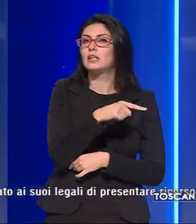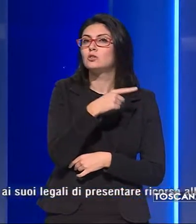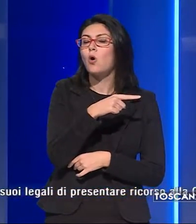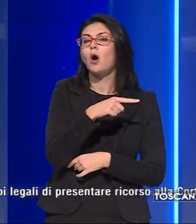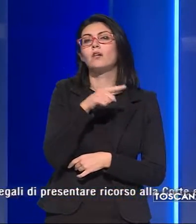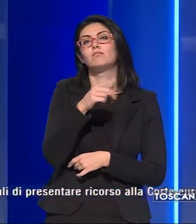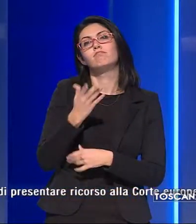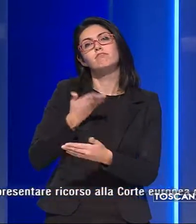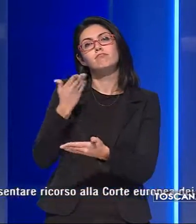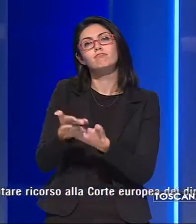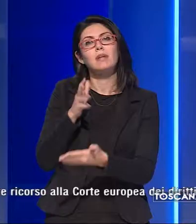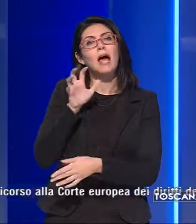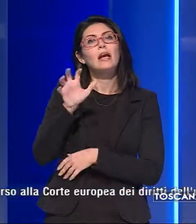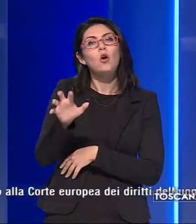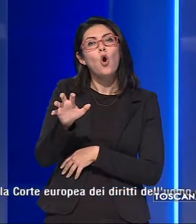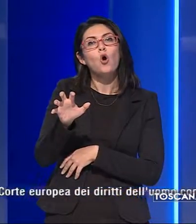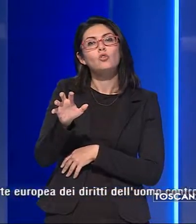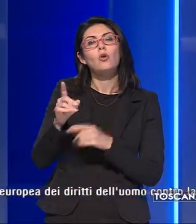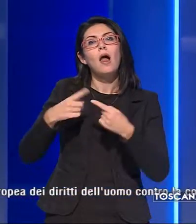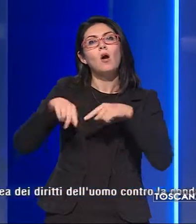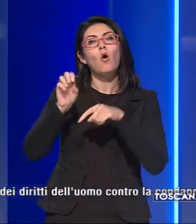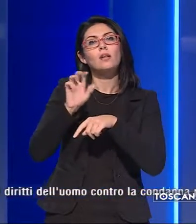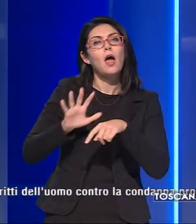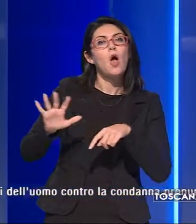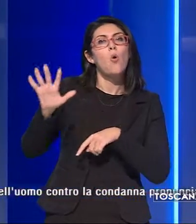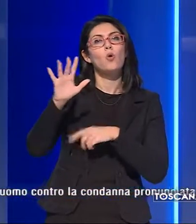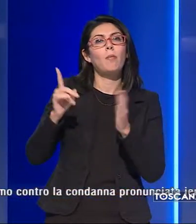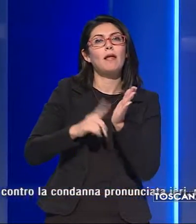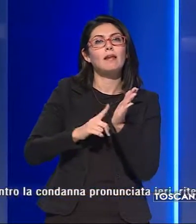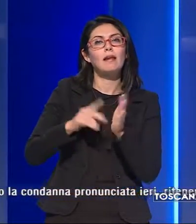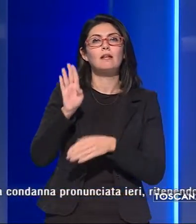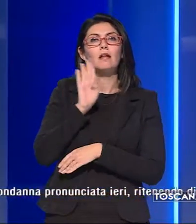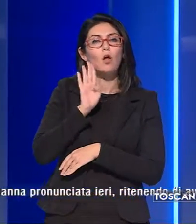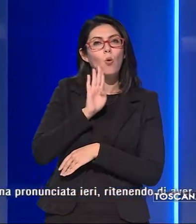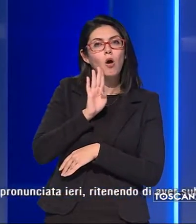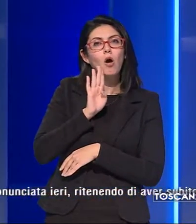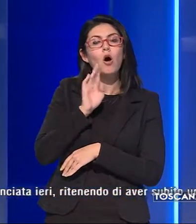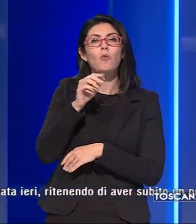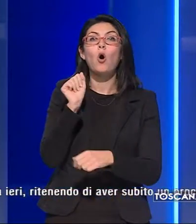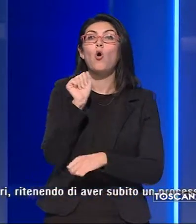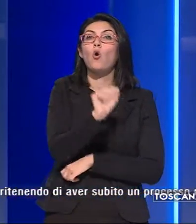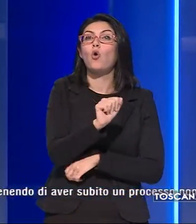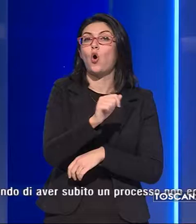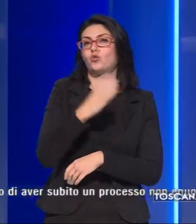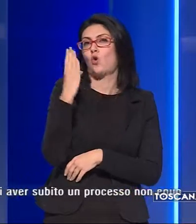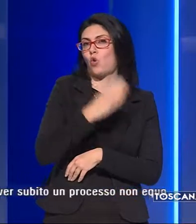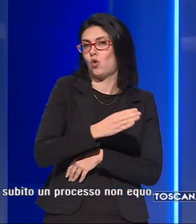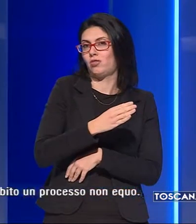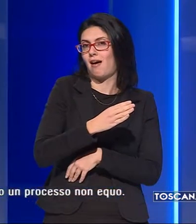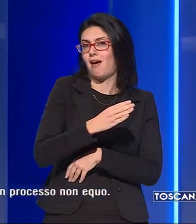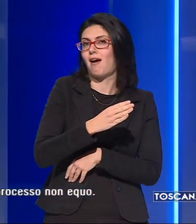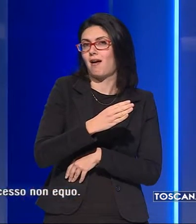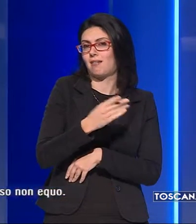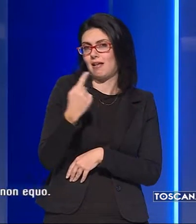presentare ricorso alla Corte Europea dei diritti dell'uomo contro la condanna pronunciata ieri,